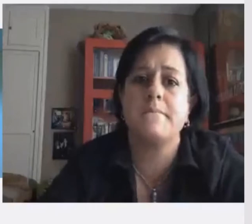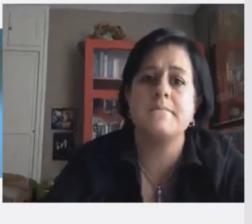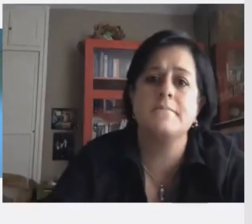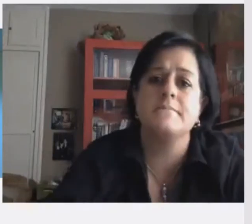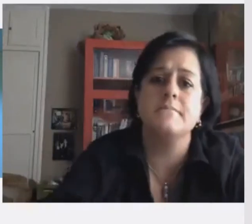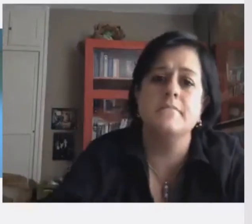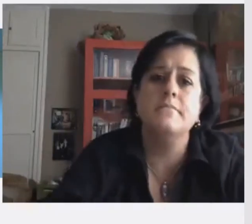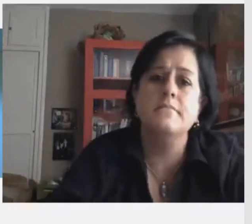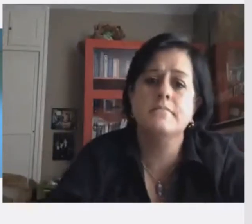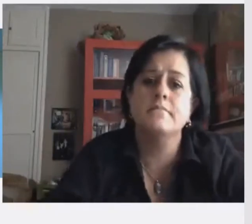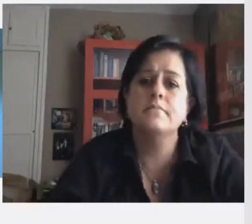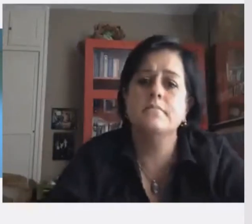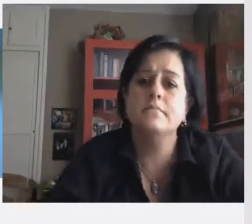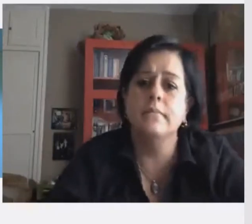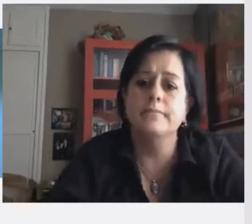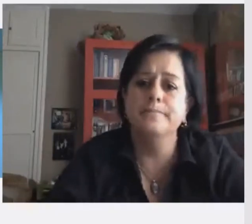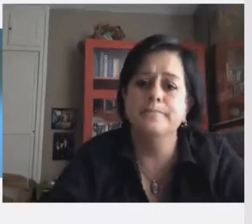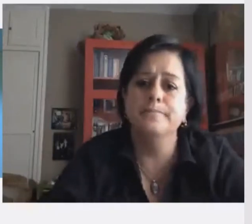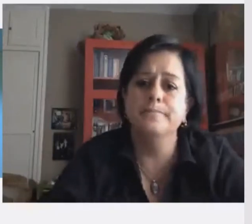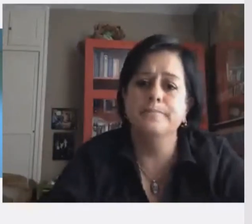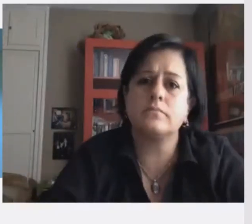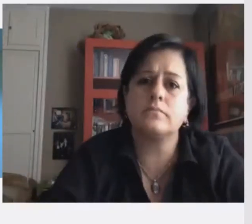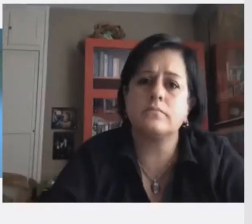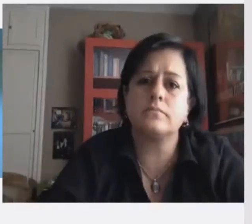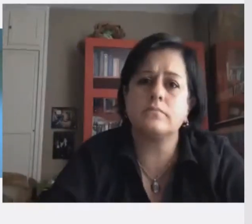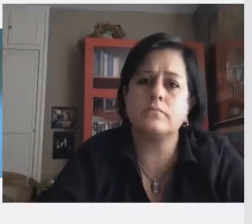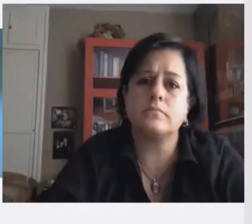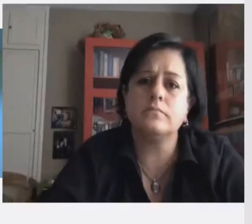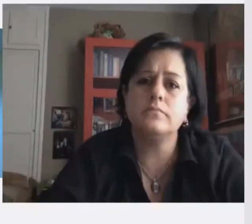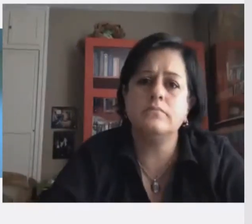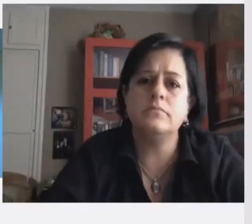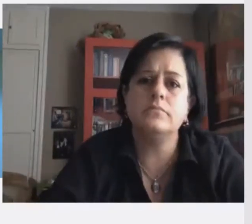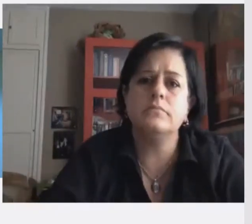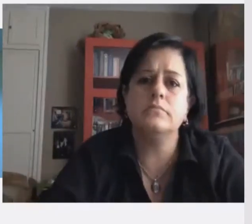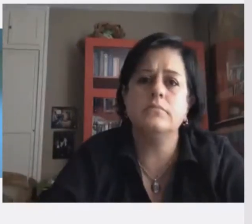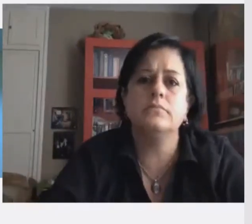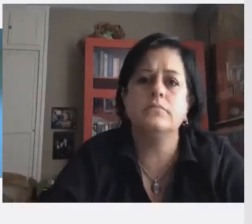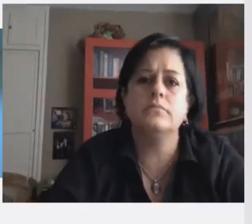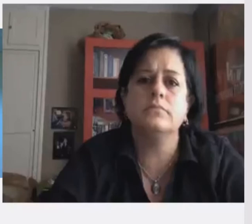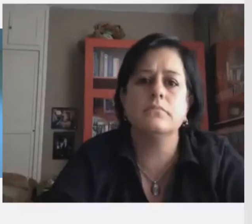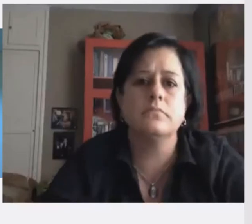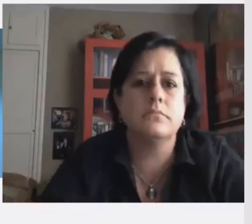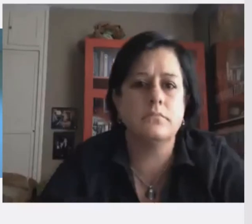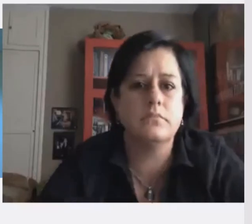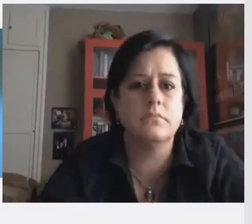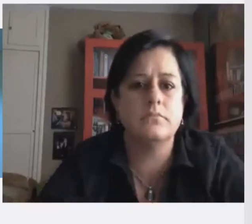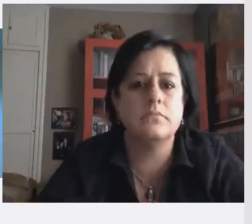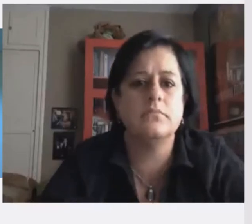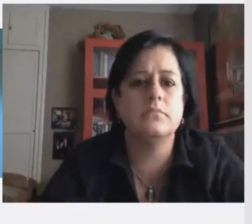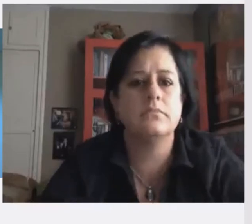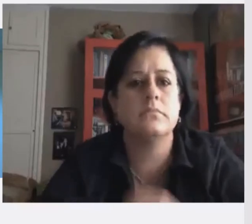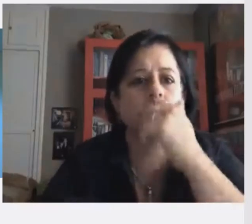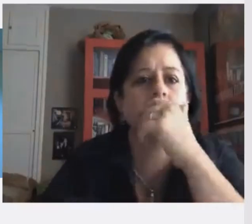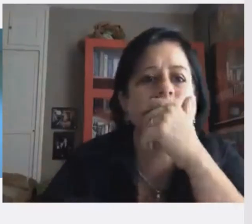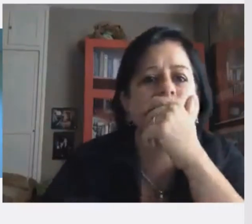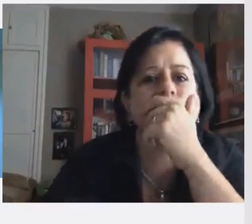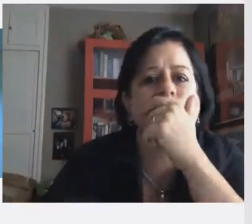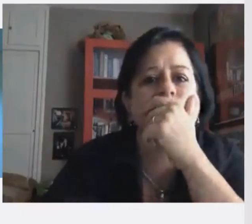И указания, которые я вам буду давать в задание, они приведут вас от идеи истории к